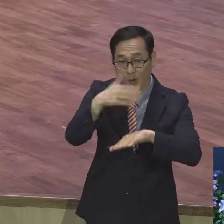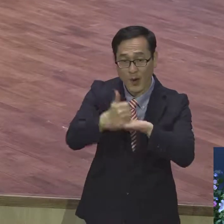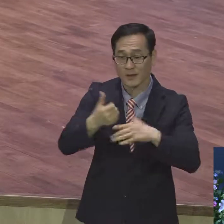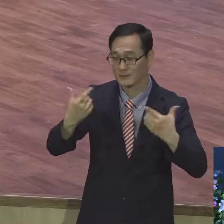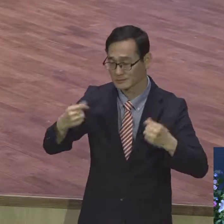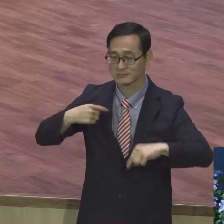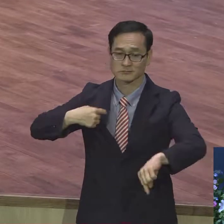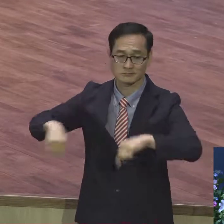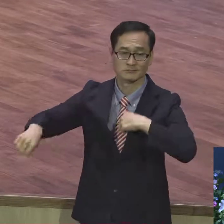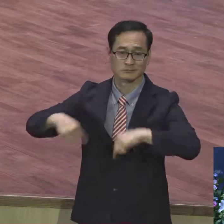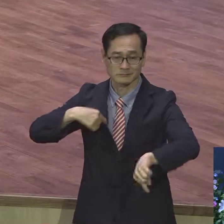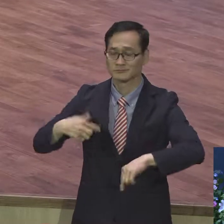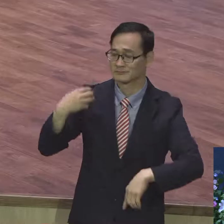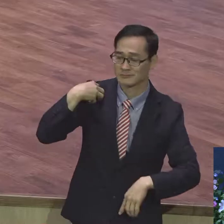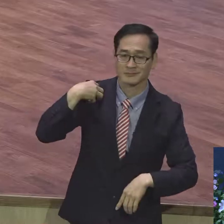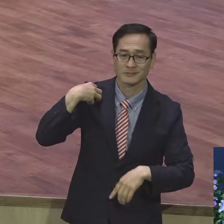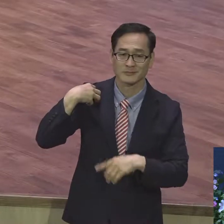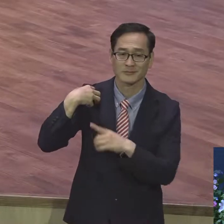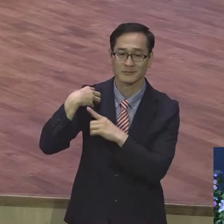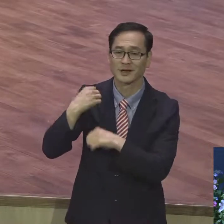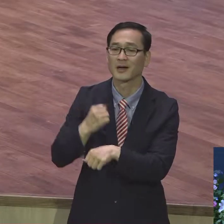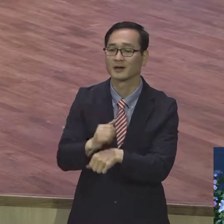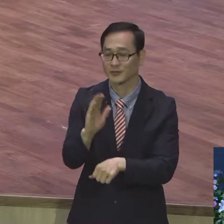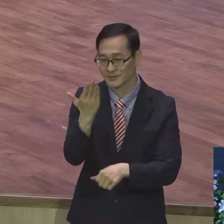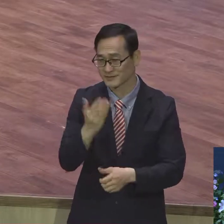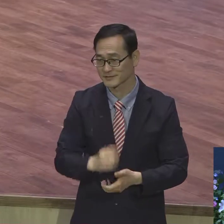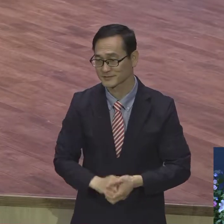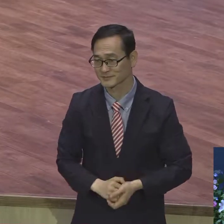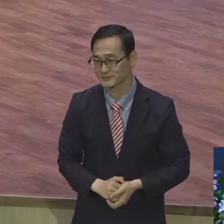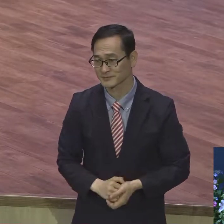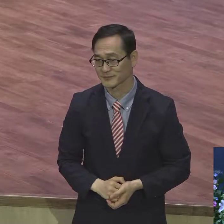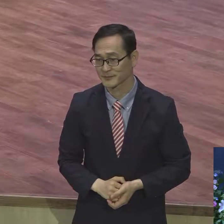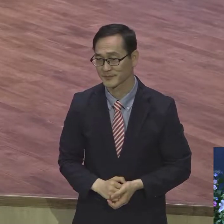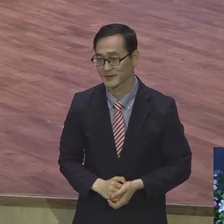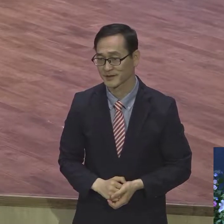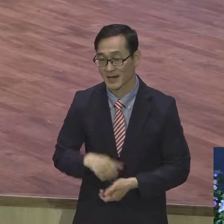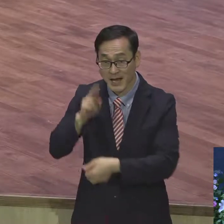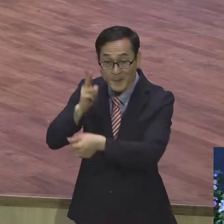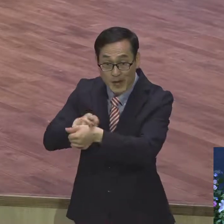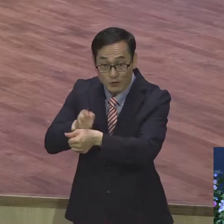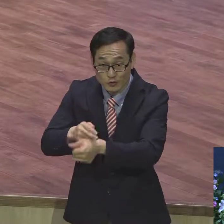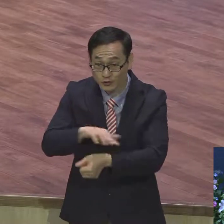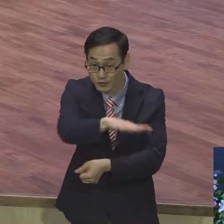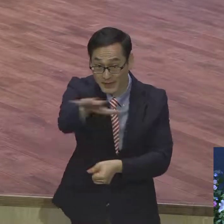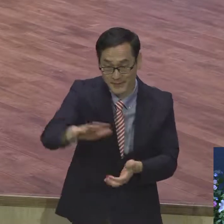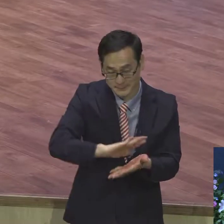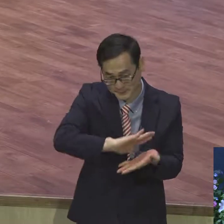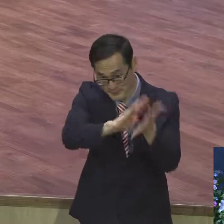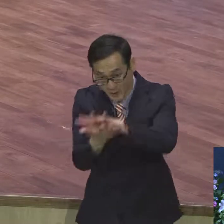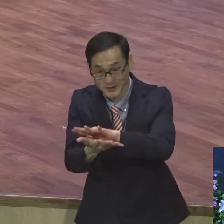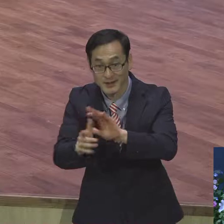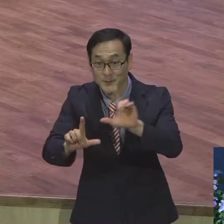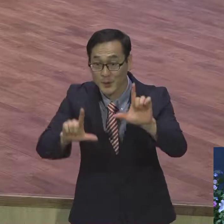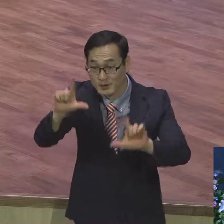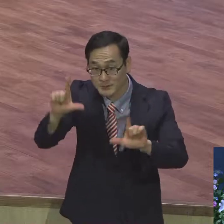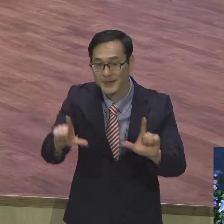로마스 6장은 사도 바울이 이렇게 변화된 신분에 걸맞는 삶 은혜